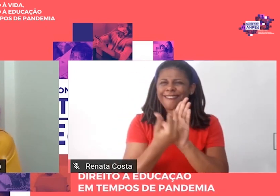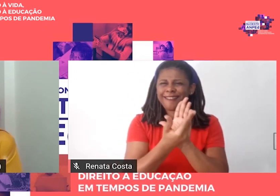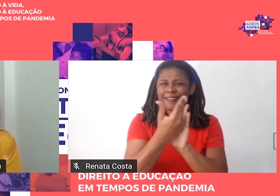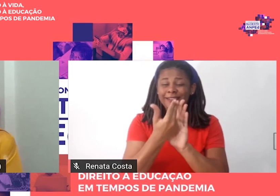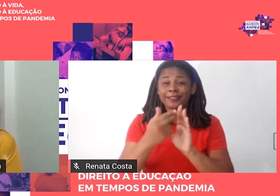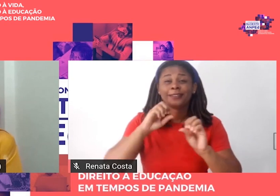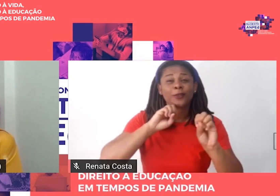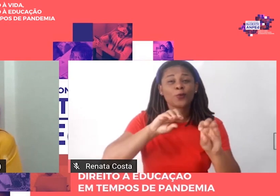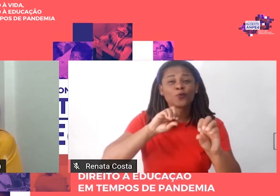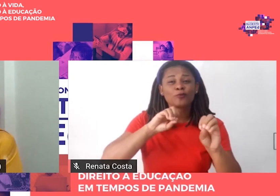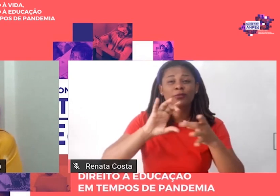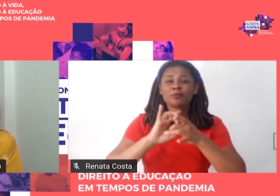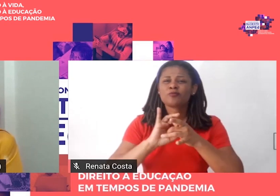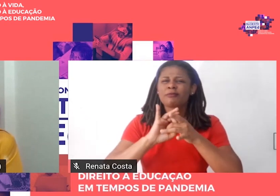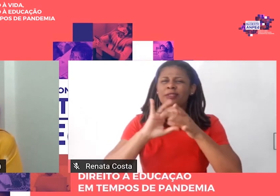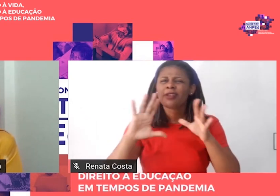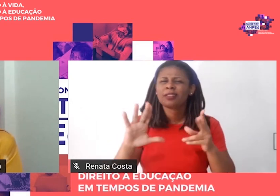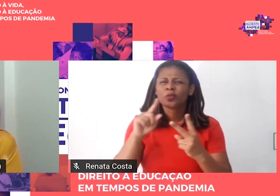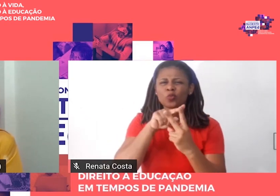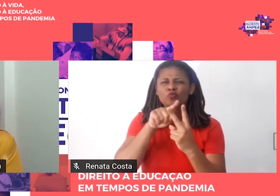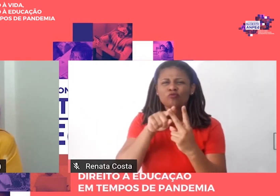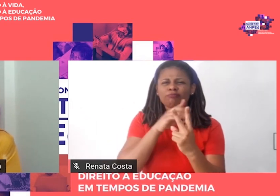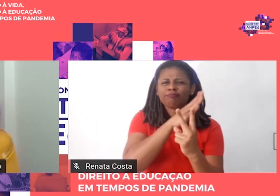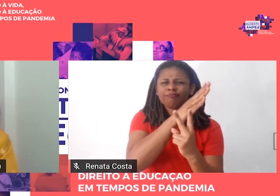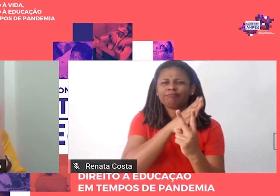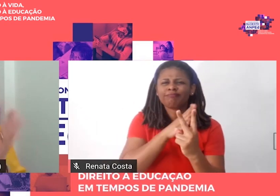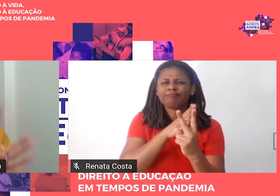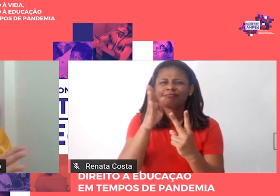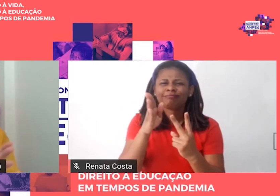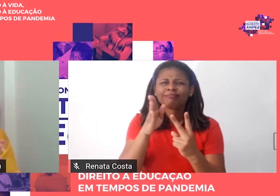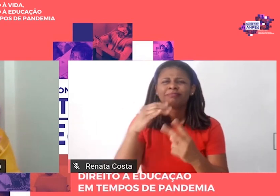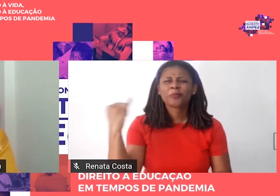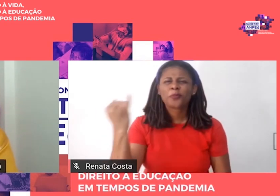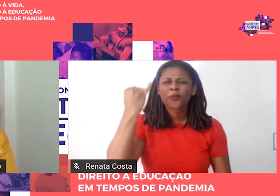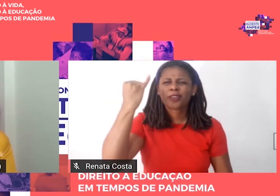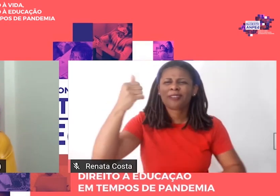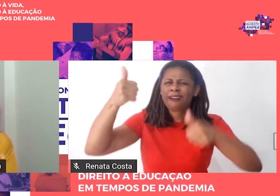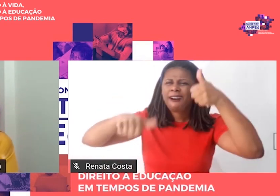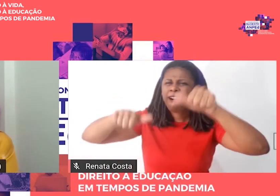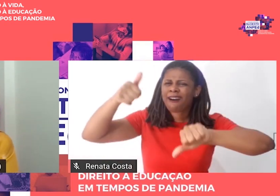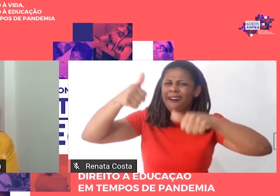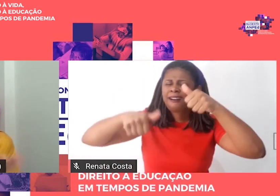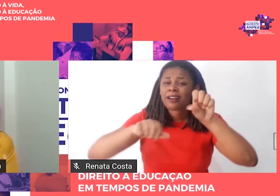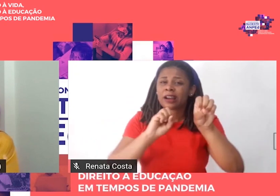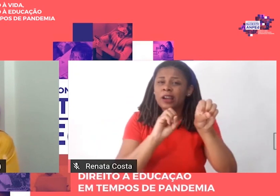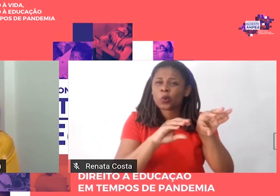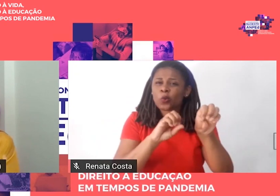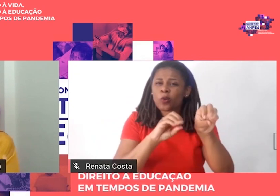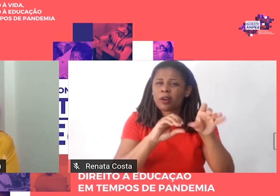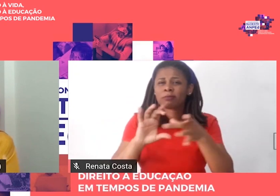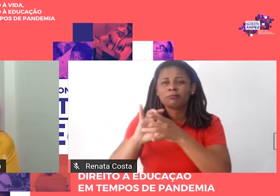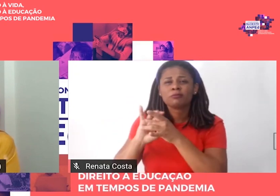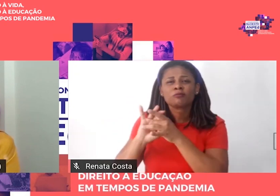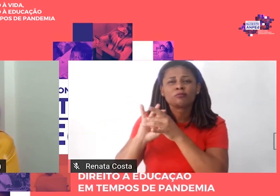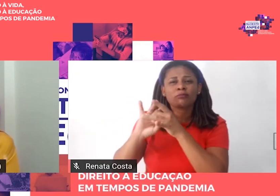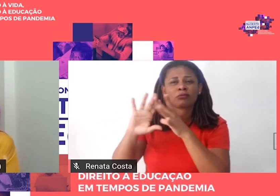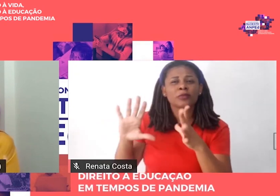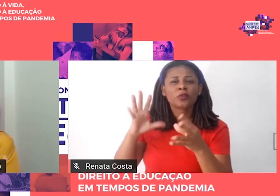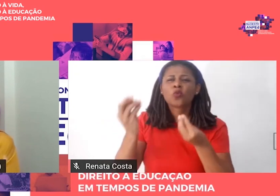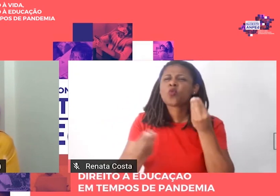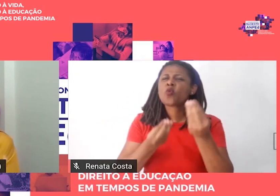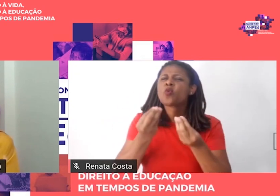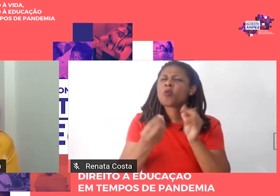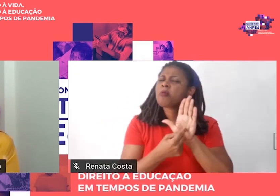Dois eixos Importantes De análise De intervenções Educação E democracia Como é anunciado